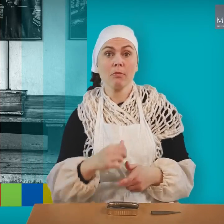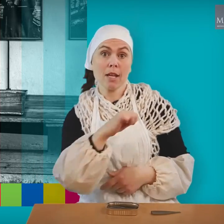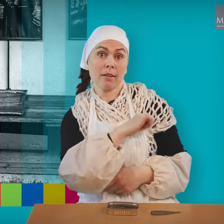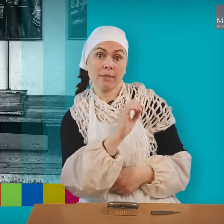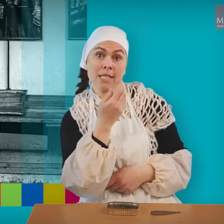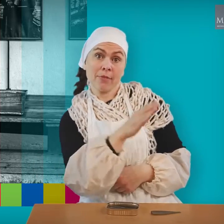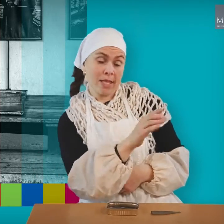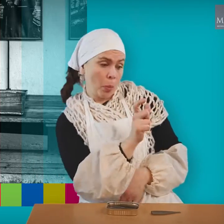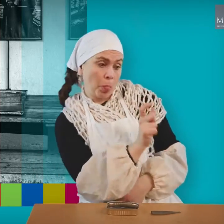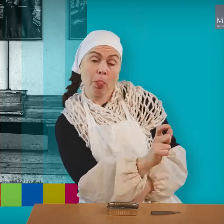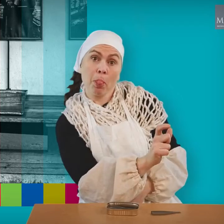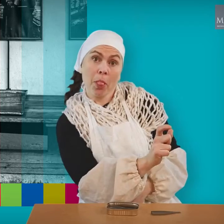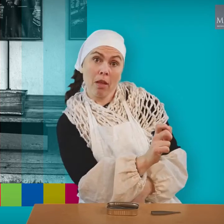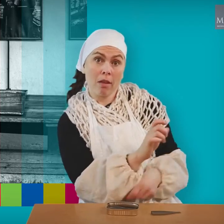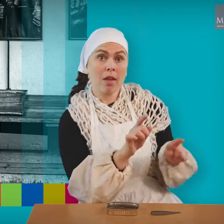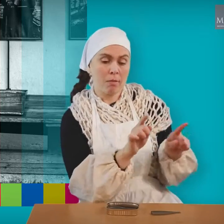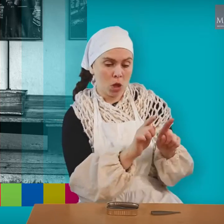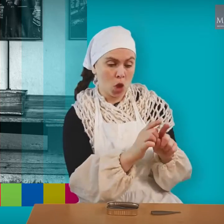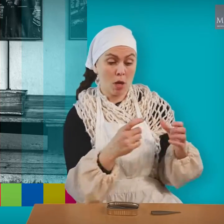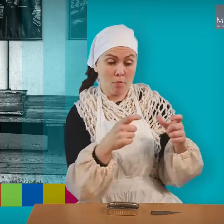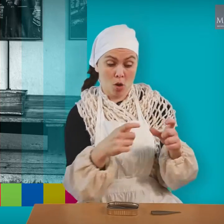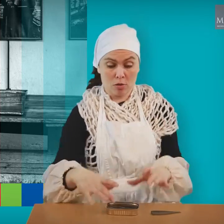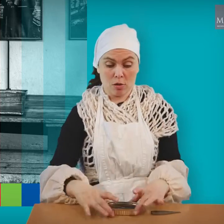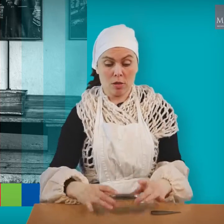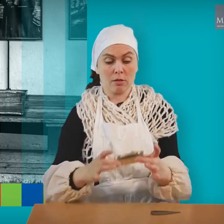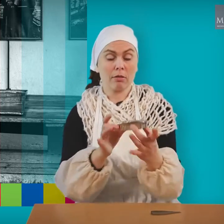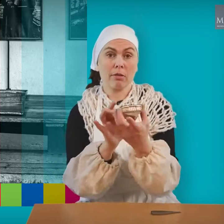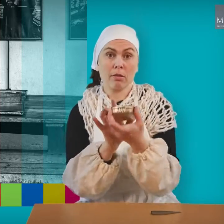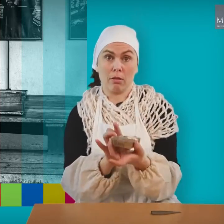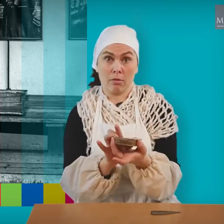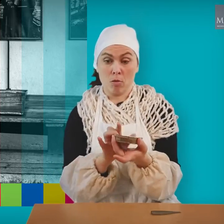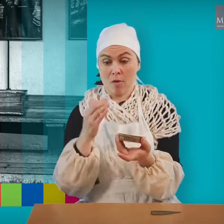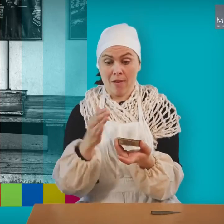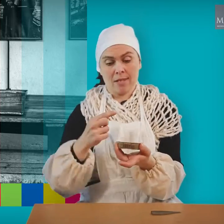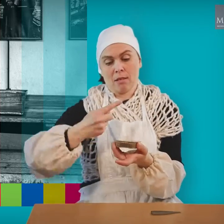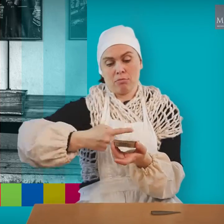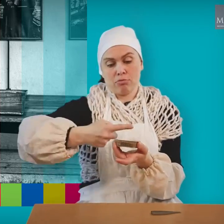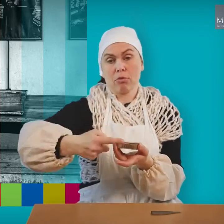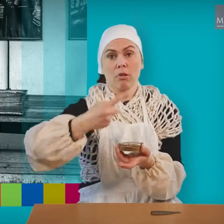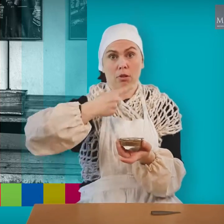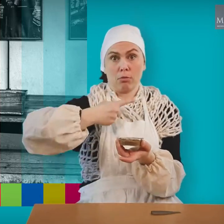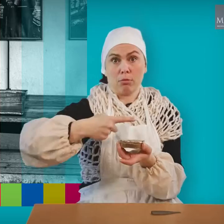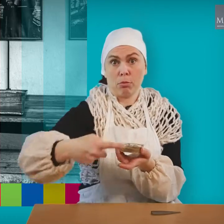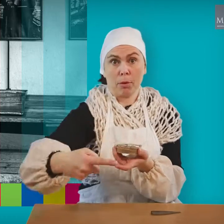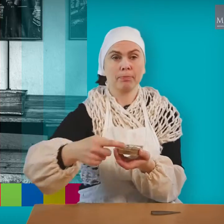Hvis fiskene er små, må vi legge dem på tvers i to lag, og da blir det ca.